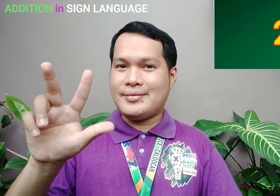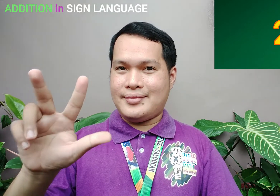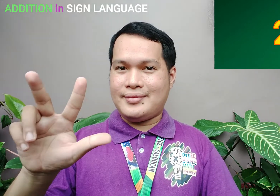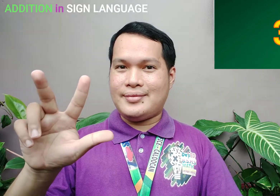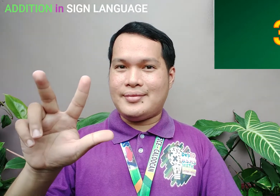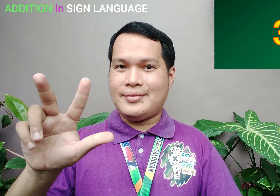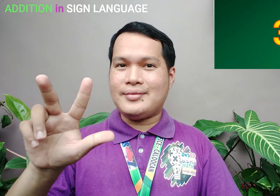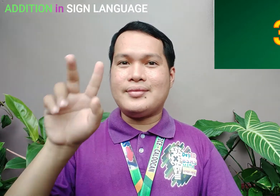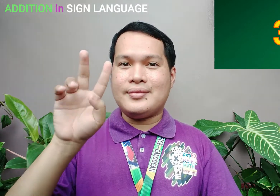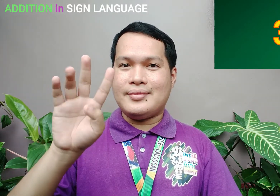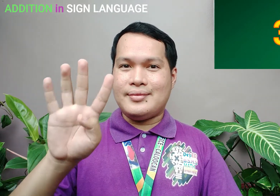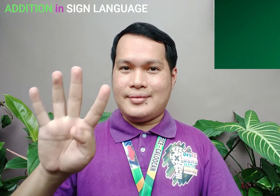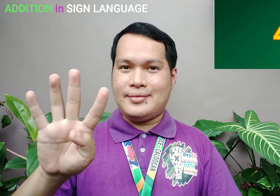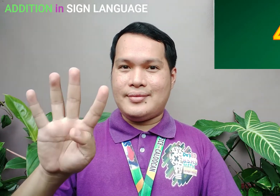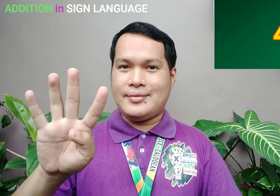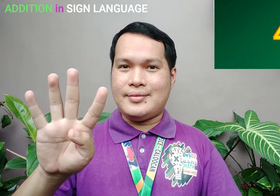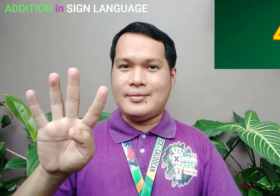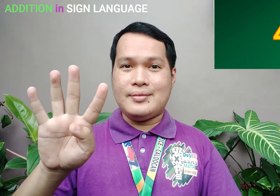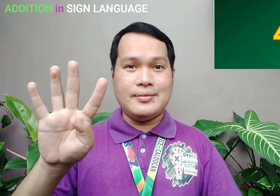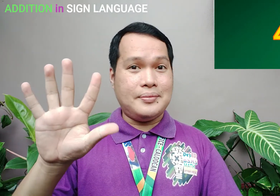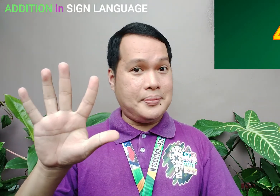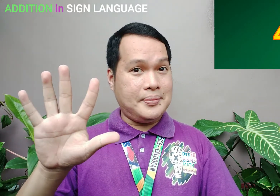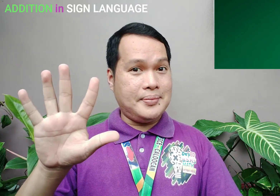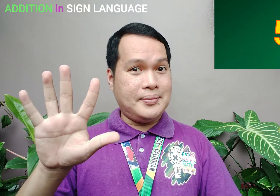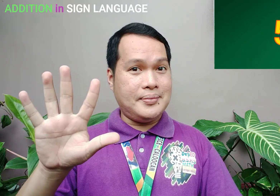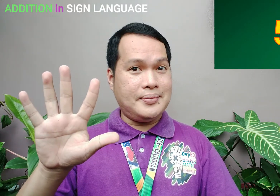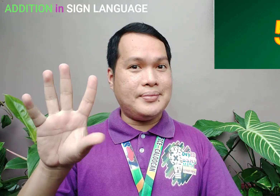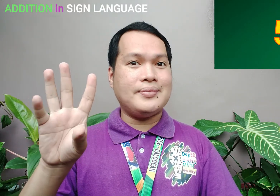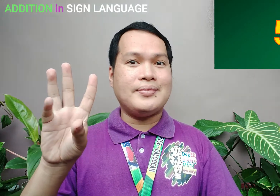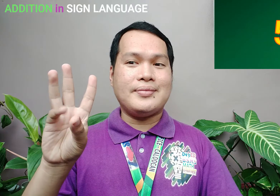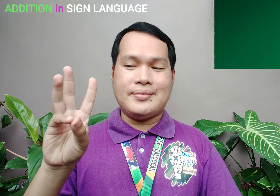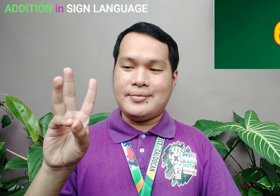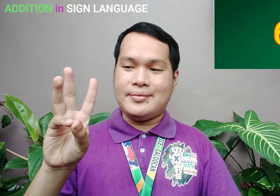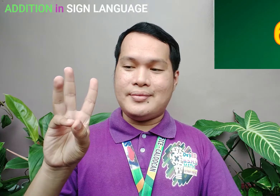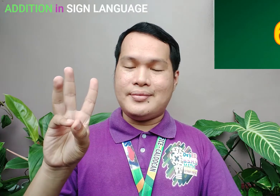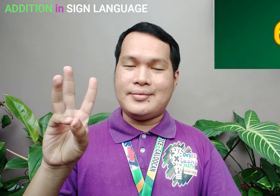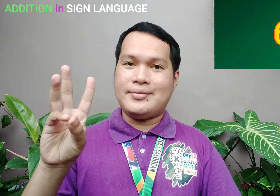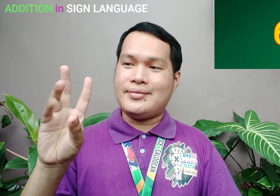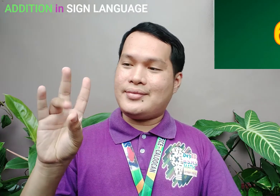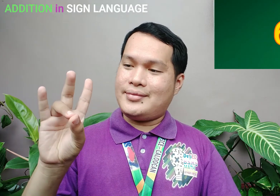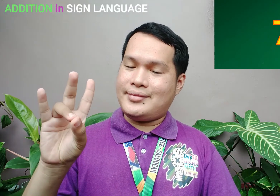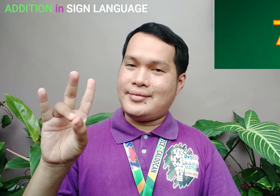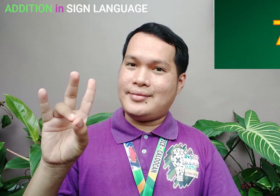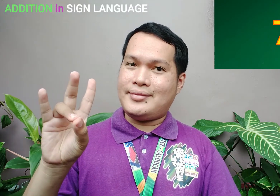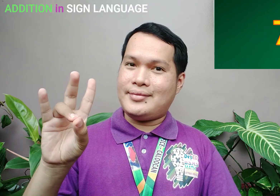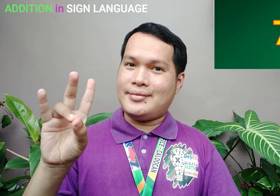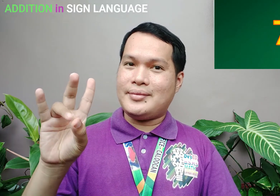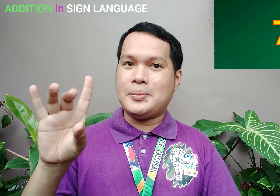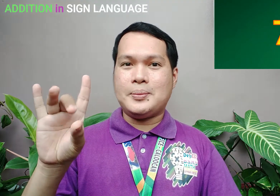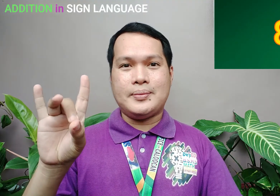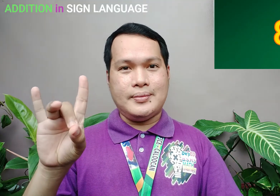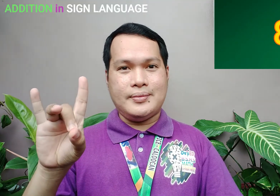4 5 6 7 8